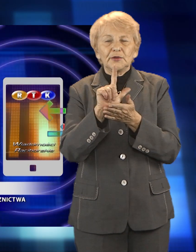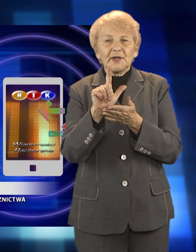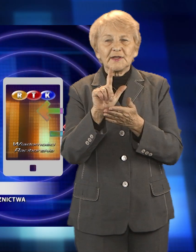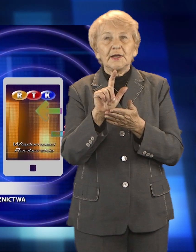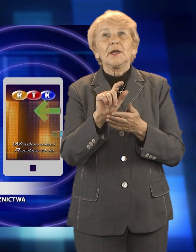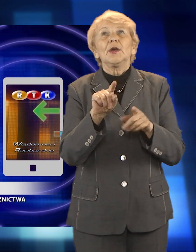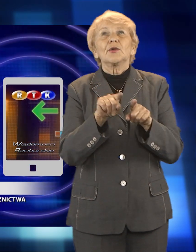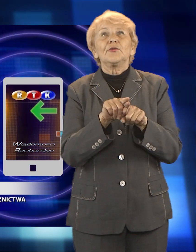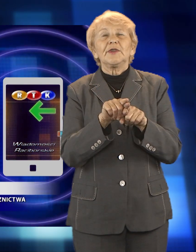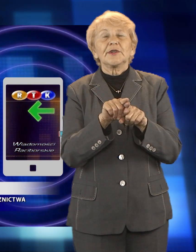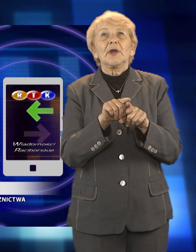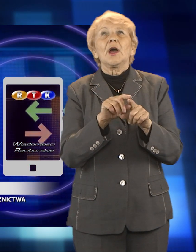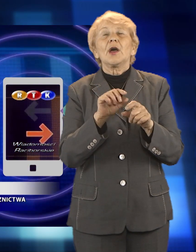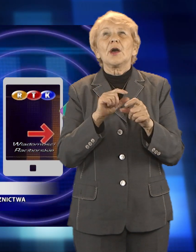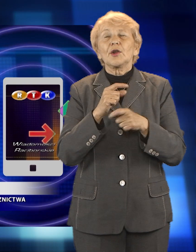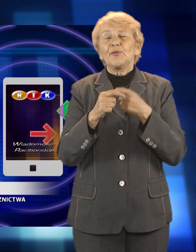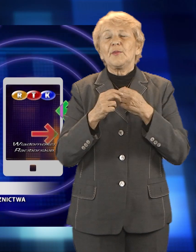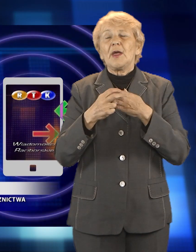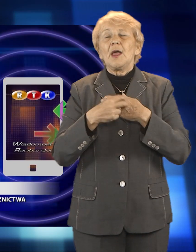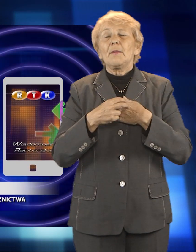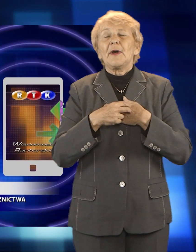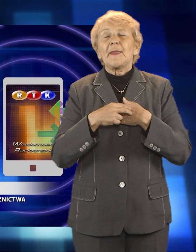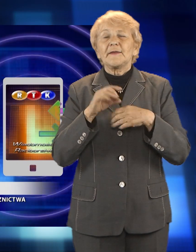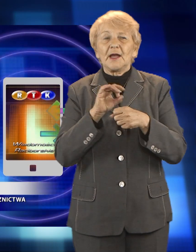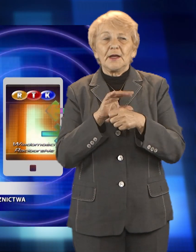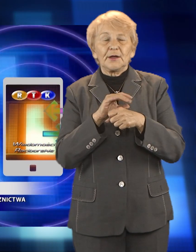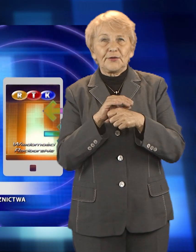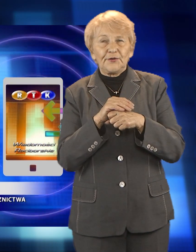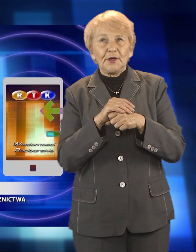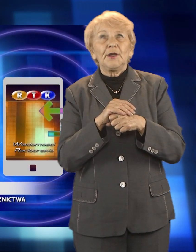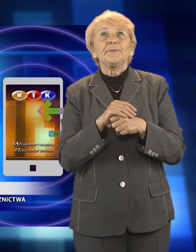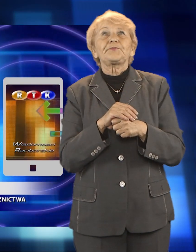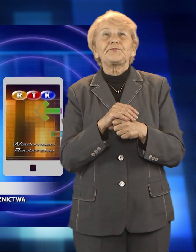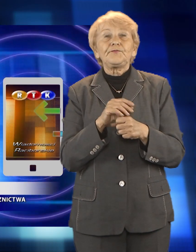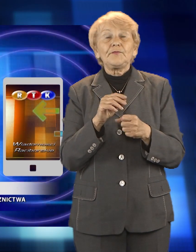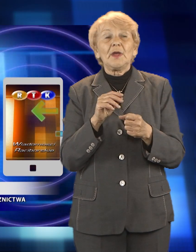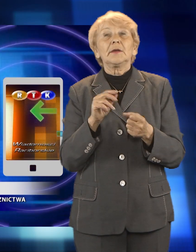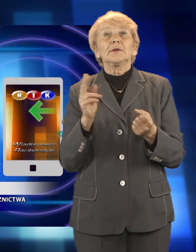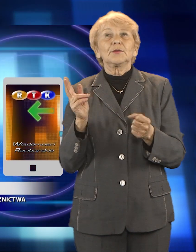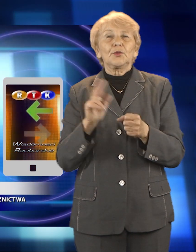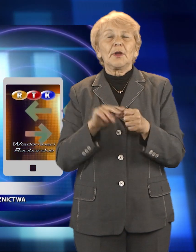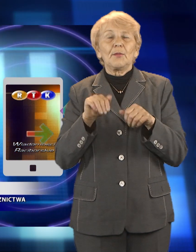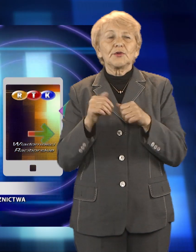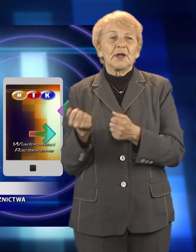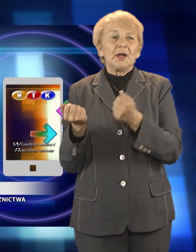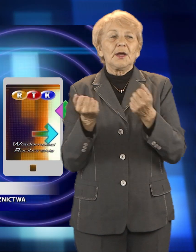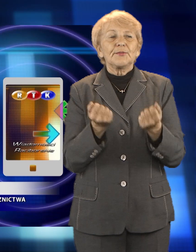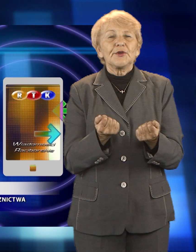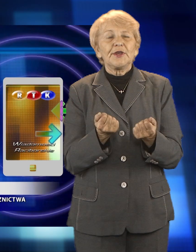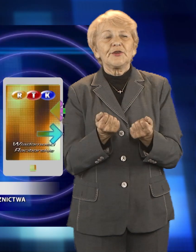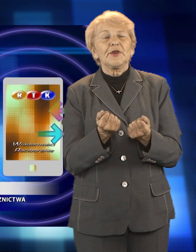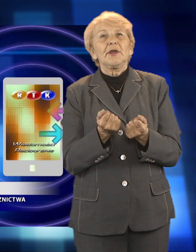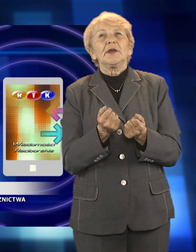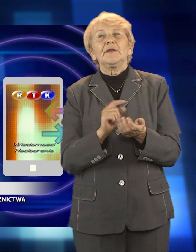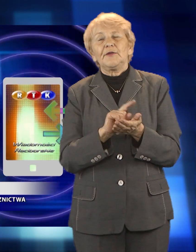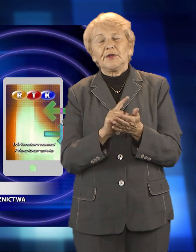Wyniki są wydawane od 14 do 17 codziennie, z wyłączeniem sobót.